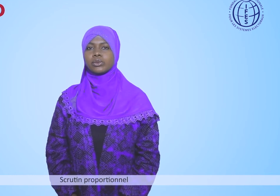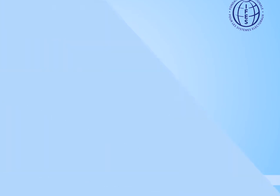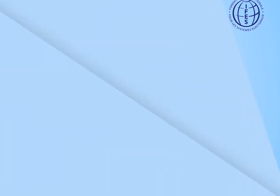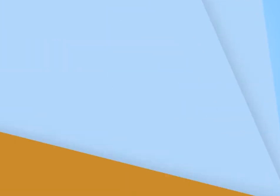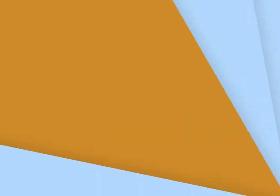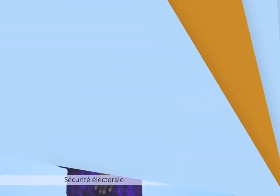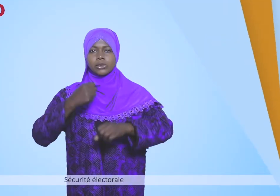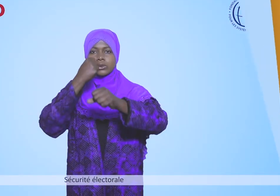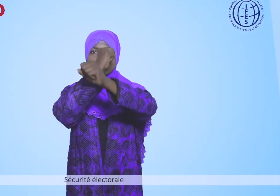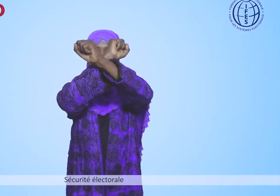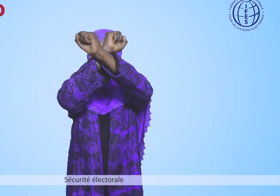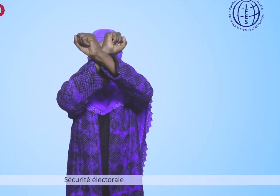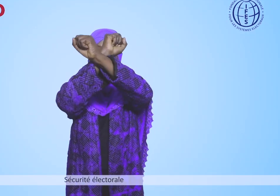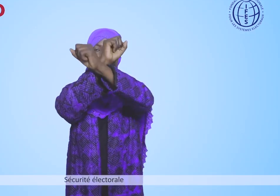Sécurité électorale